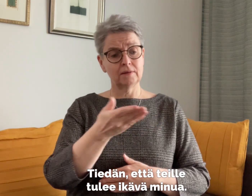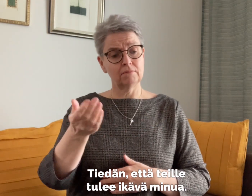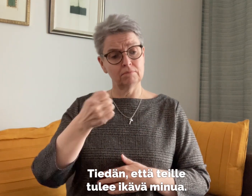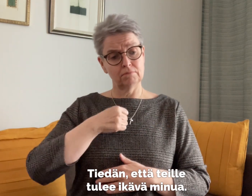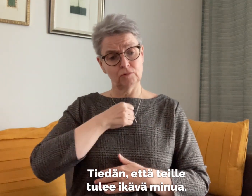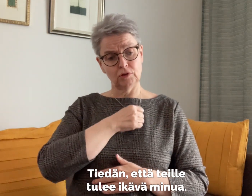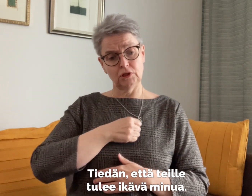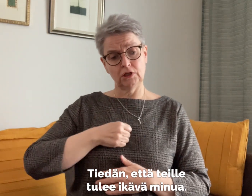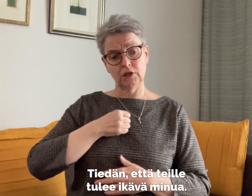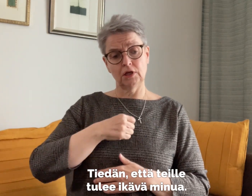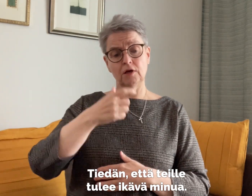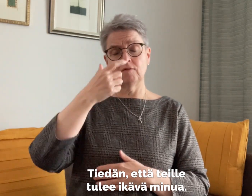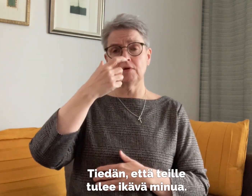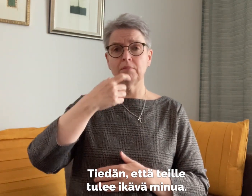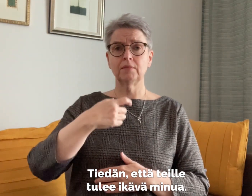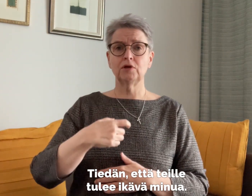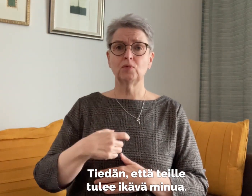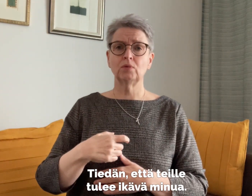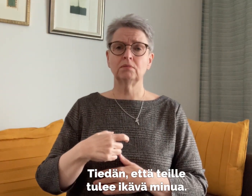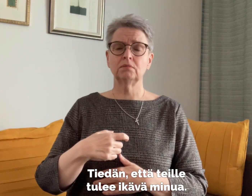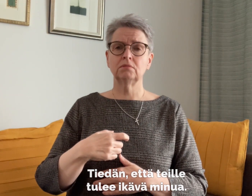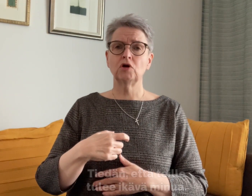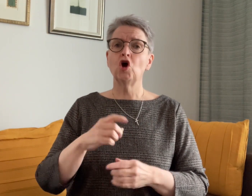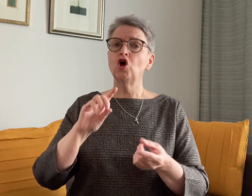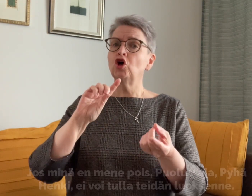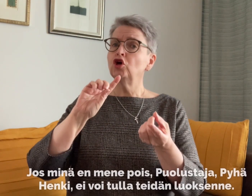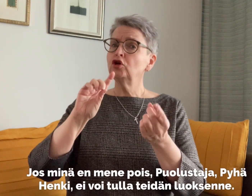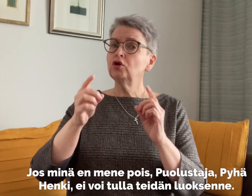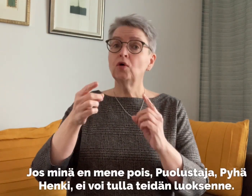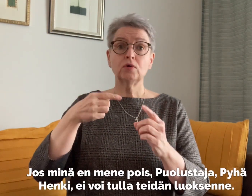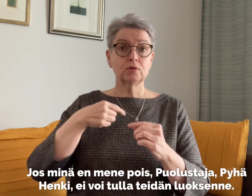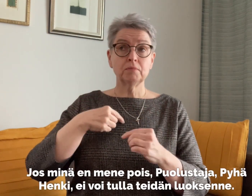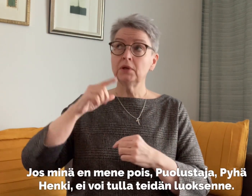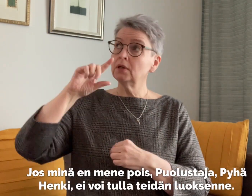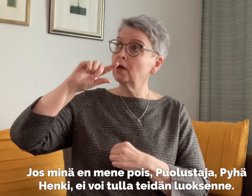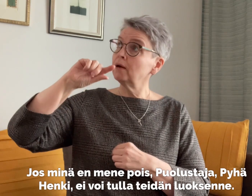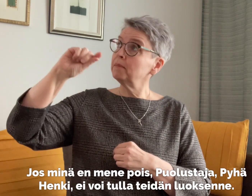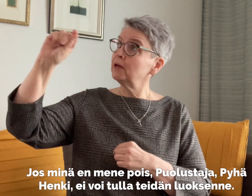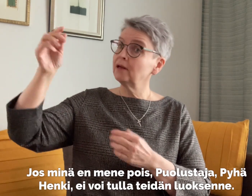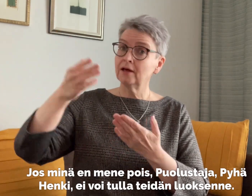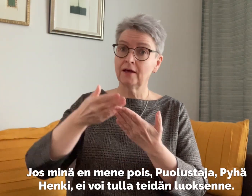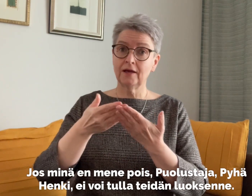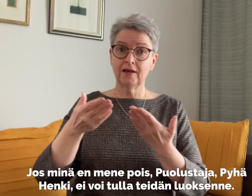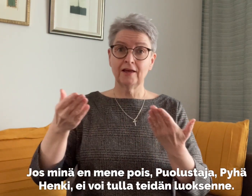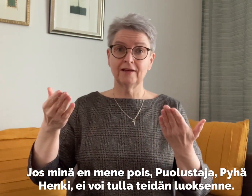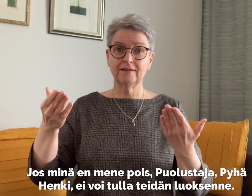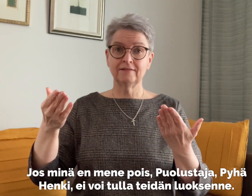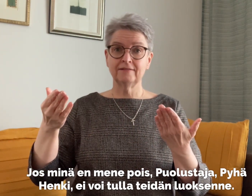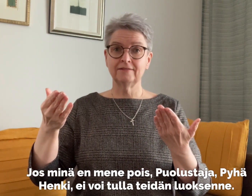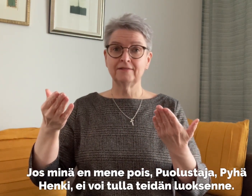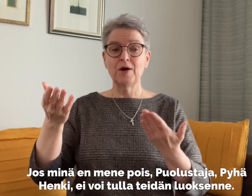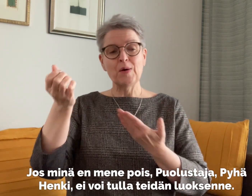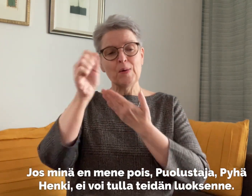Tiedän, että teille tulee ikävä minua. Jos minä en mene pois,